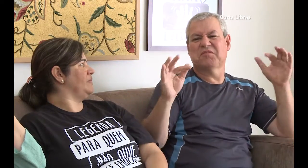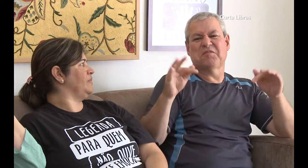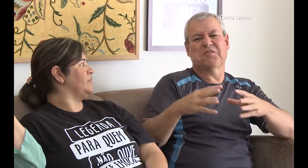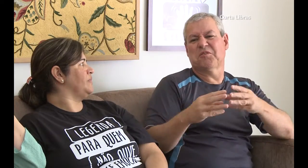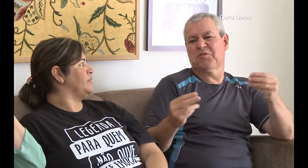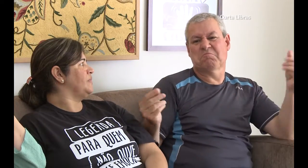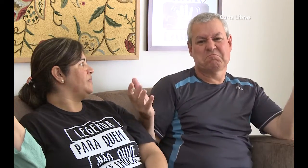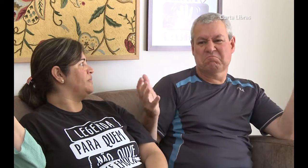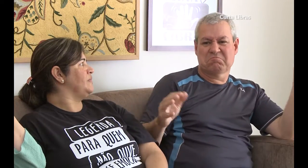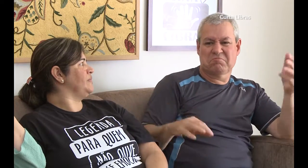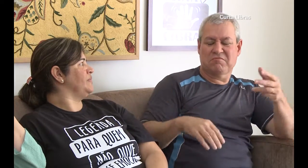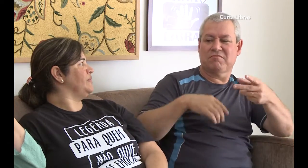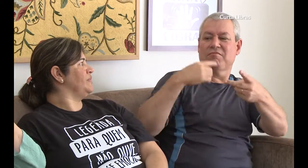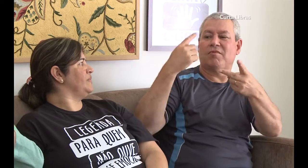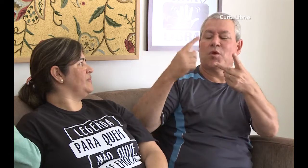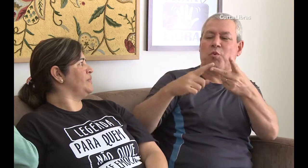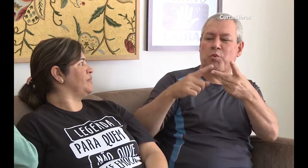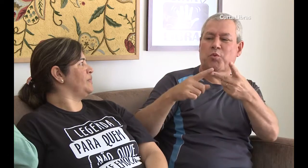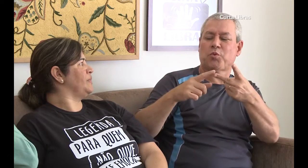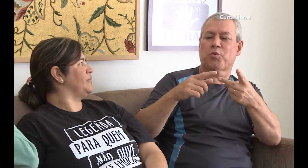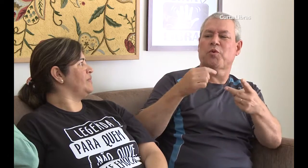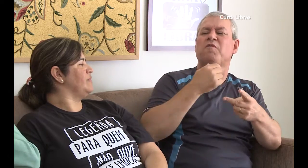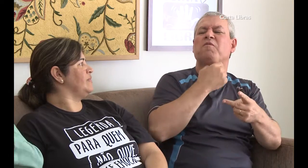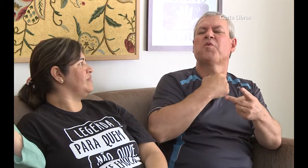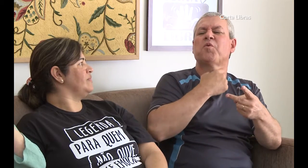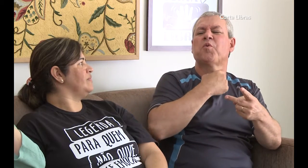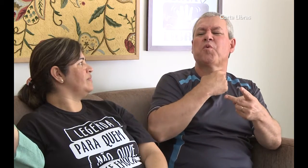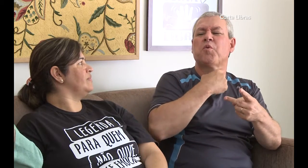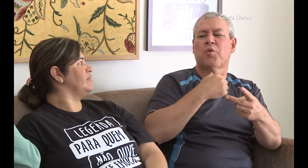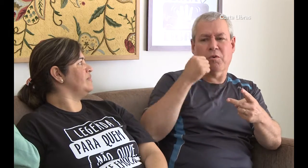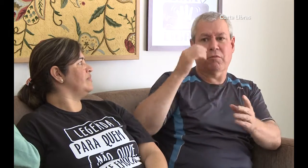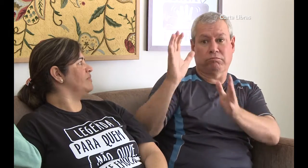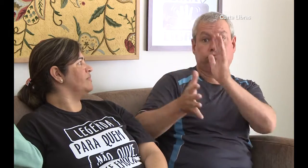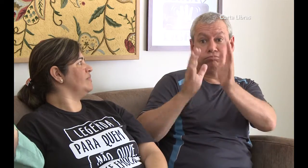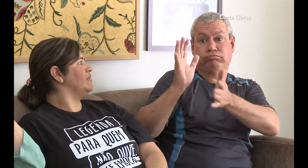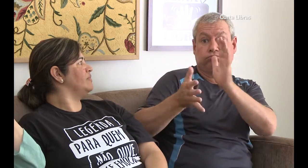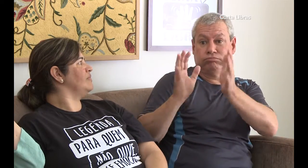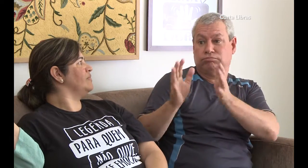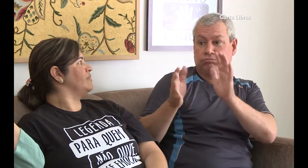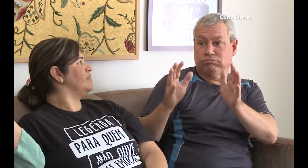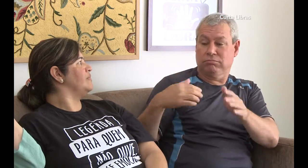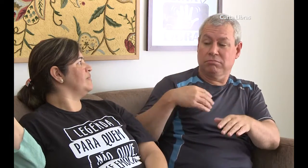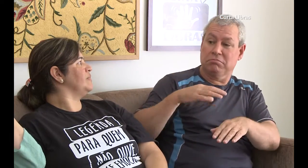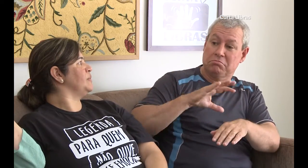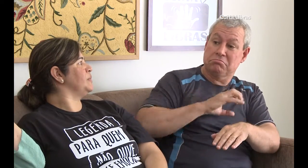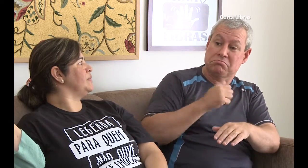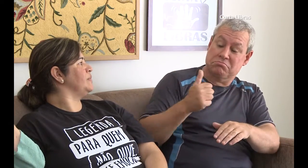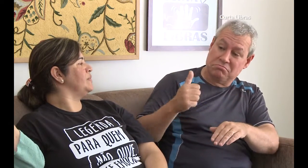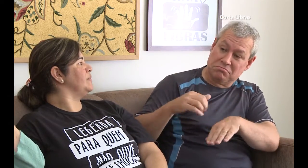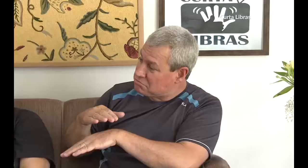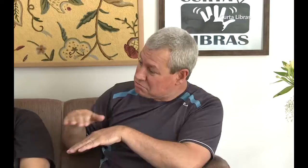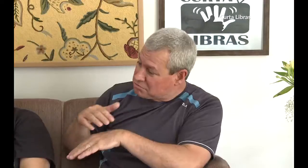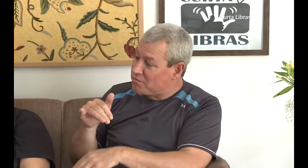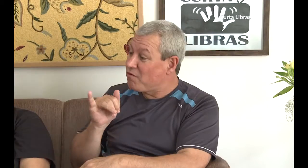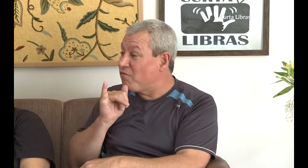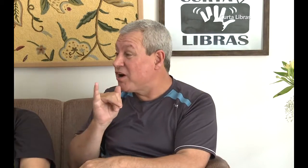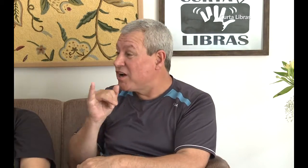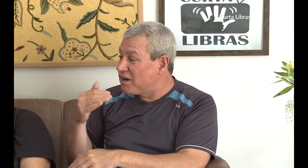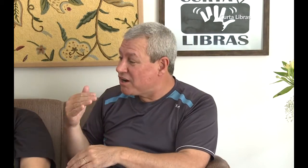conversa, ela sumiu. Morava muito distante. Minha segunda experiência, a menina era fonoaudióloga. Essa sabia bem língua de sinais. Eu gostava de conversar com ela. A gente